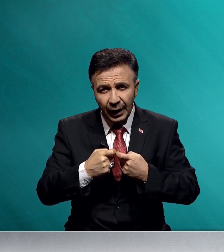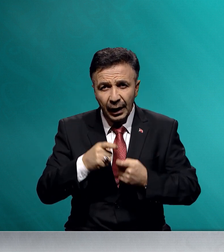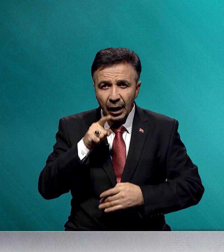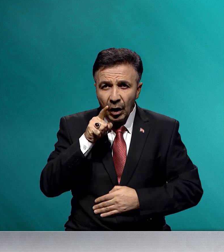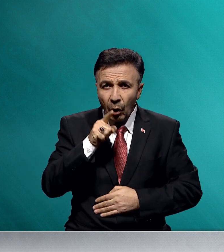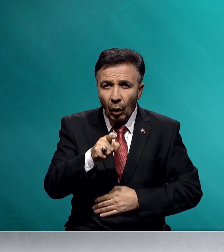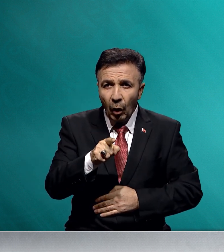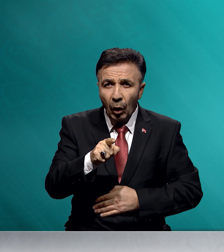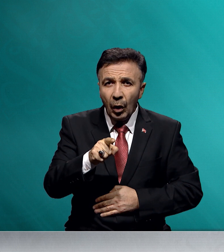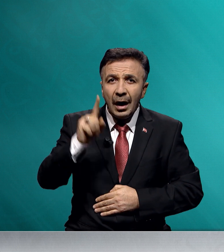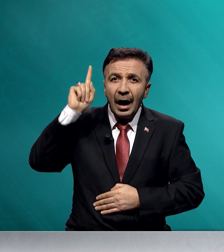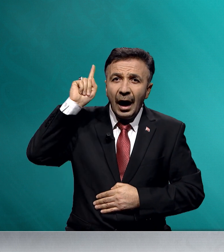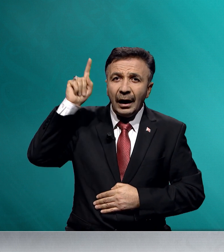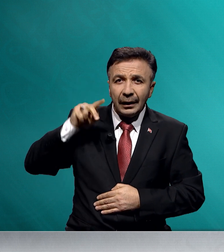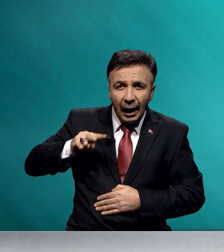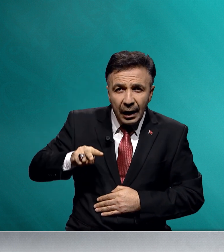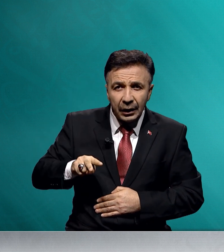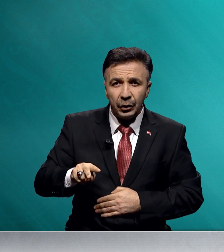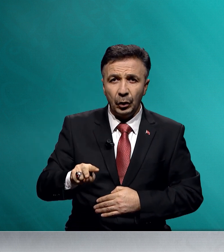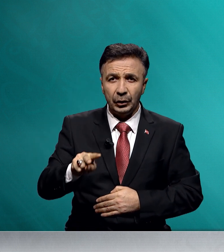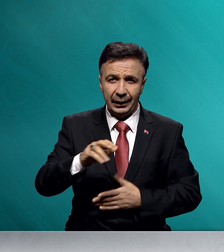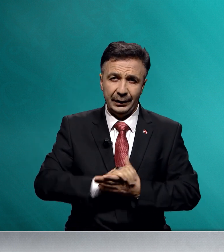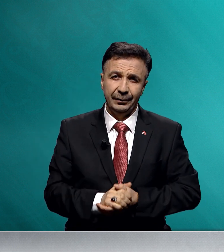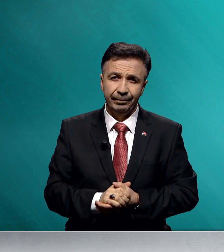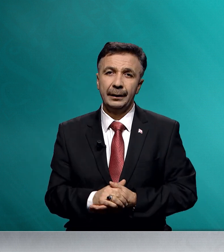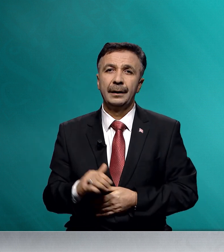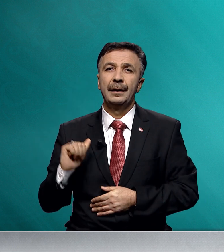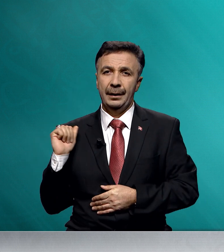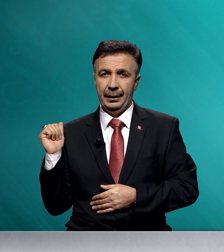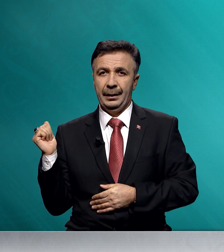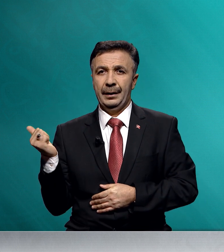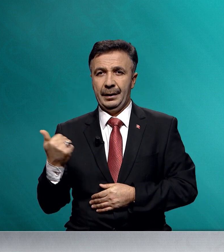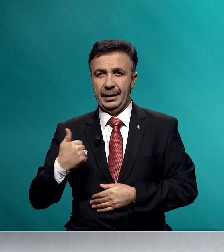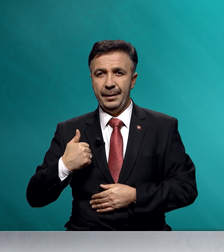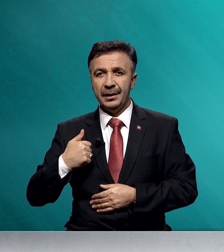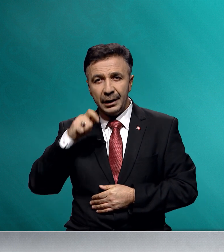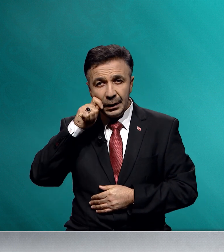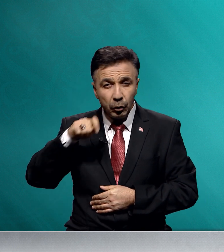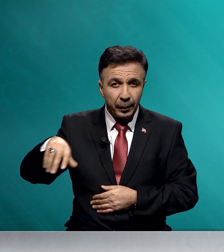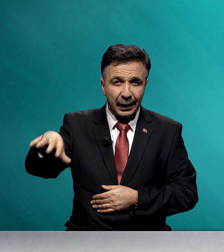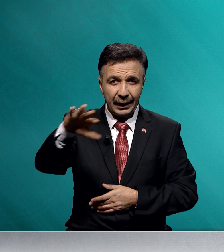o Allah yolundadır. Kıymetli Müminler